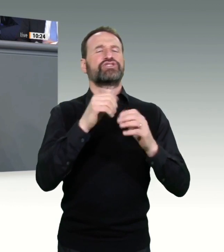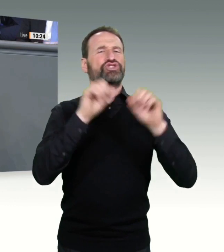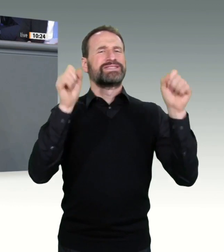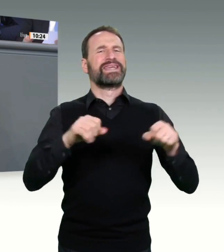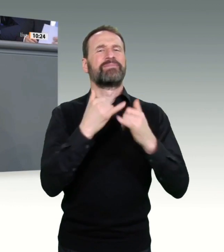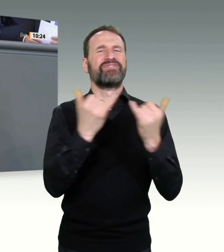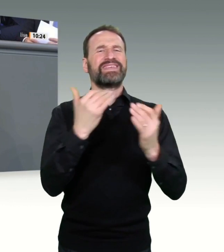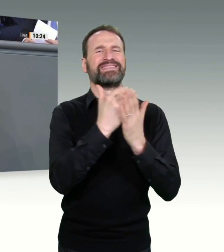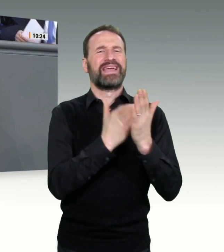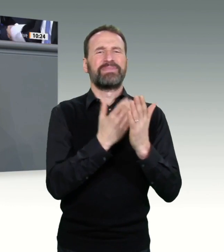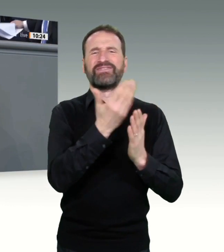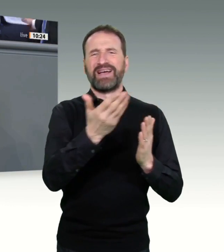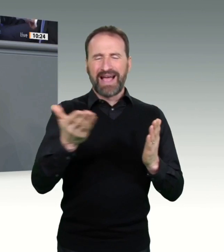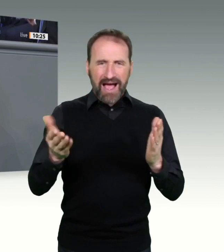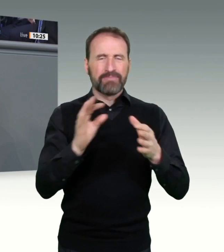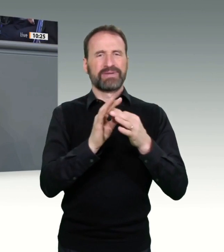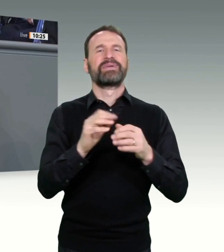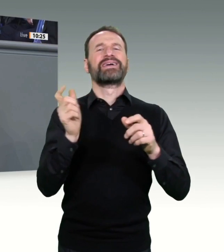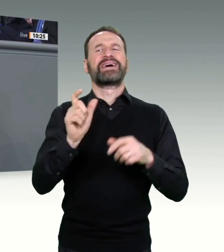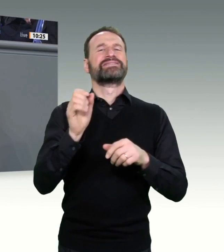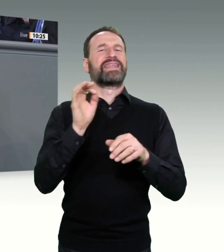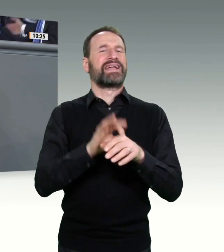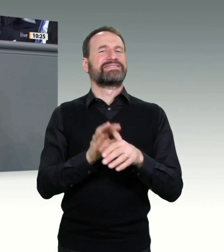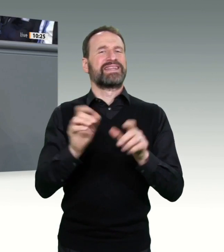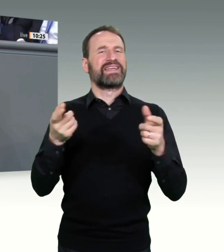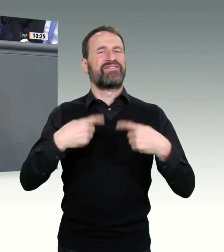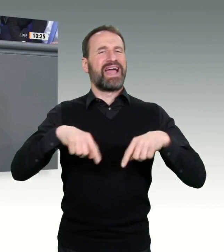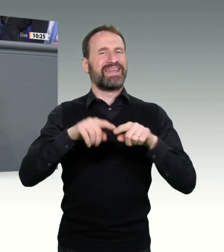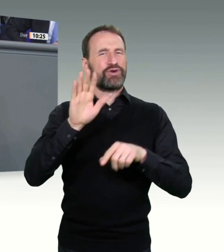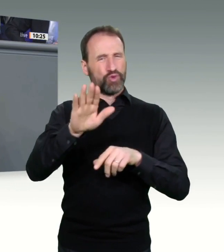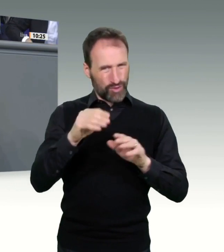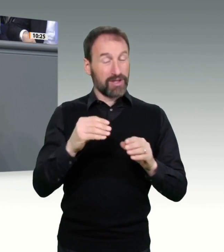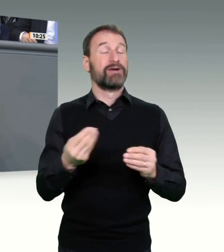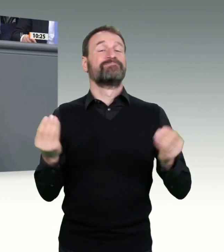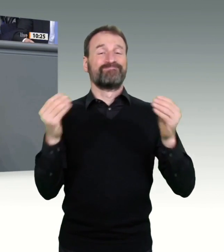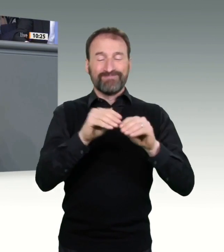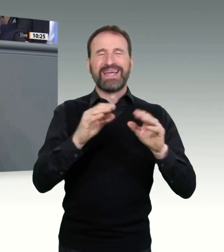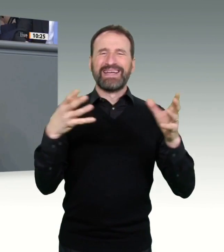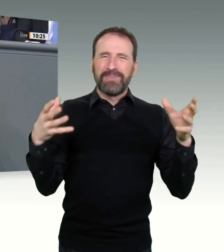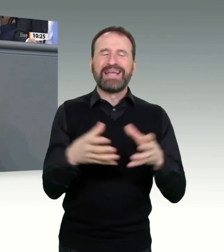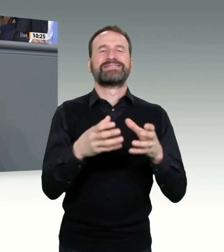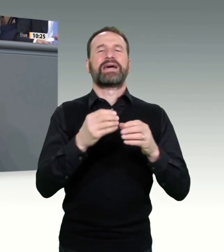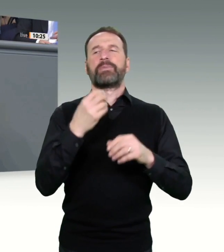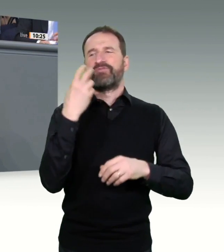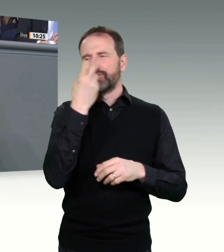standardisiertes Modul zur Terminvereinbarung für alle Impfzentren einschließlich mobiler